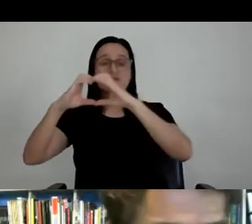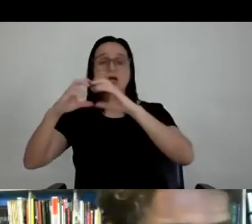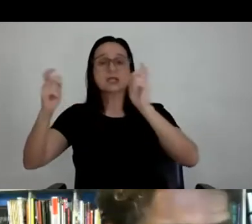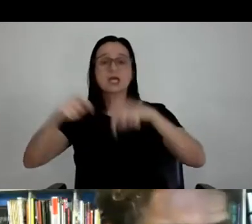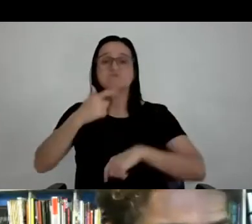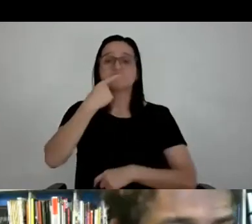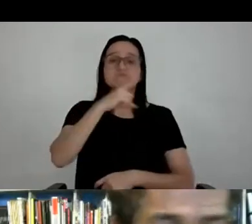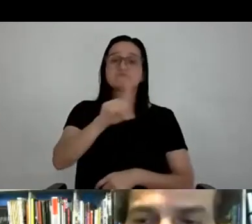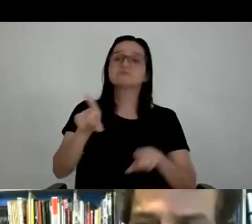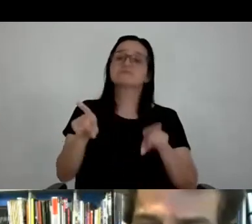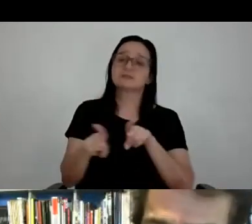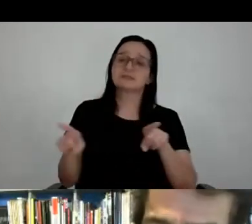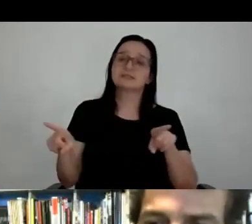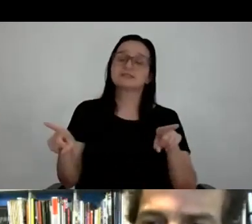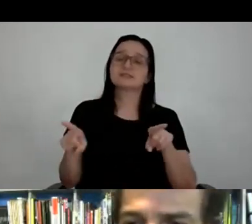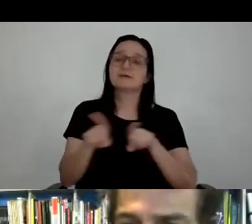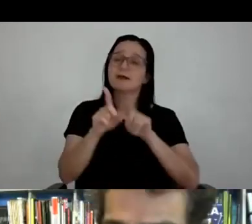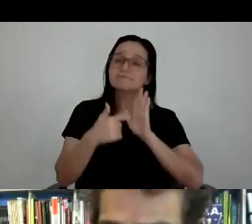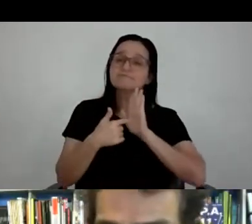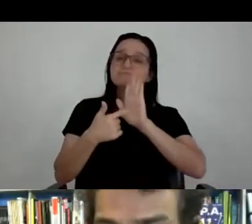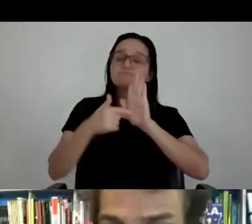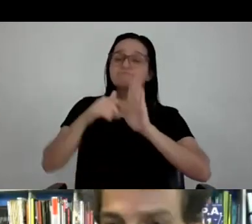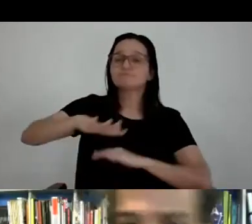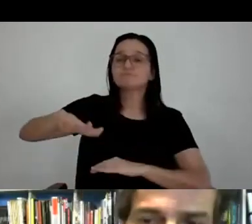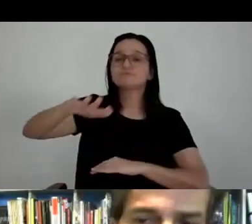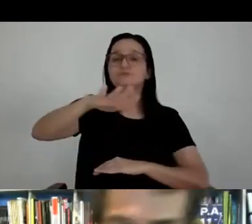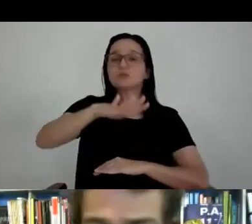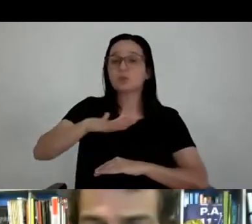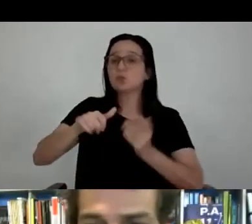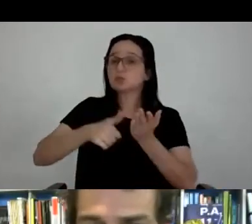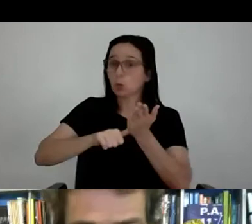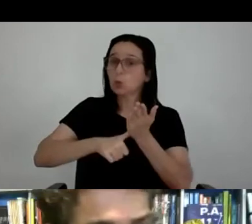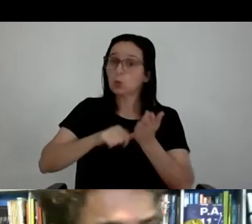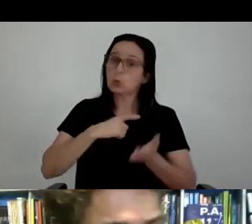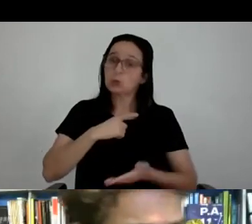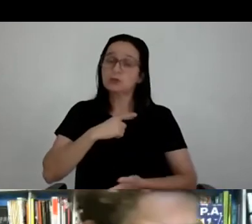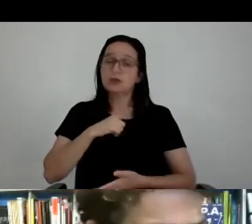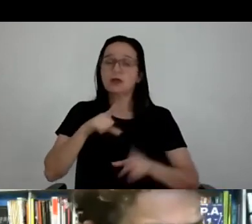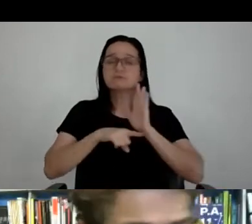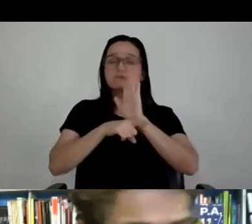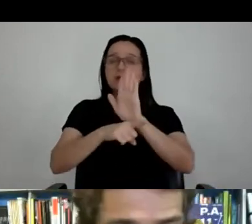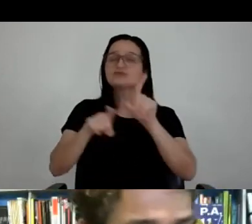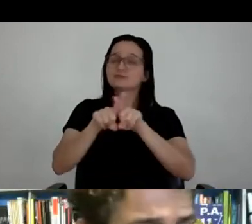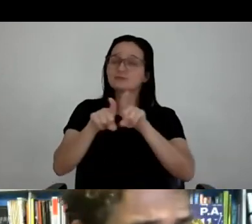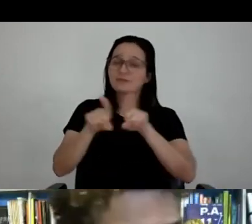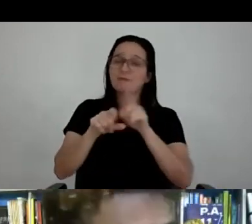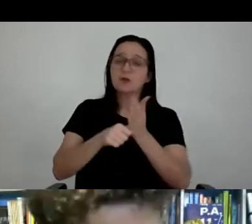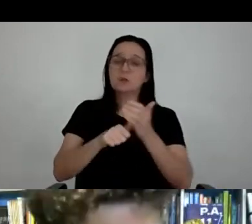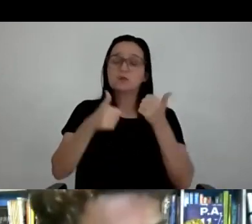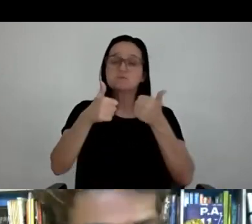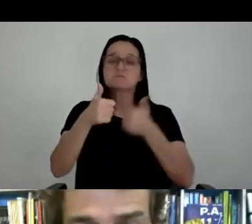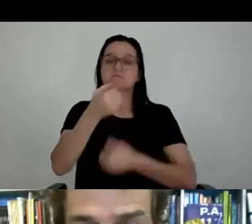necessidade de representar o clube, retratar o clube e ajudou muito na imagem do clube, não só pela qualidade,